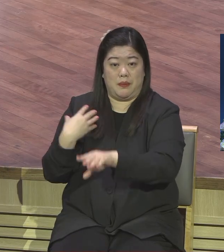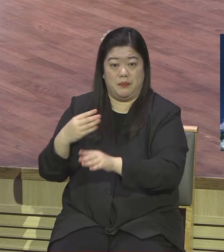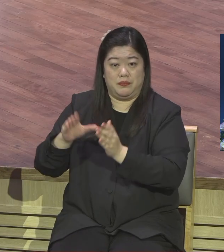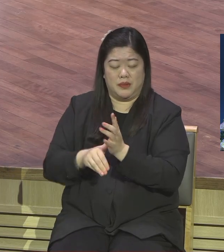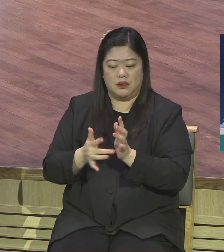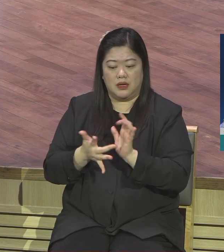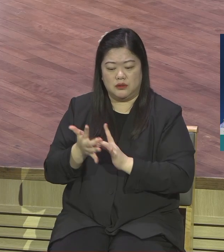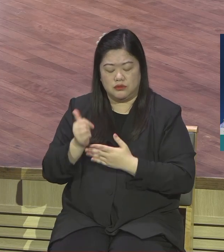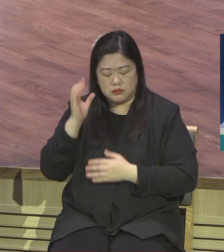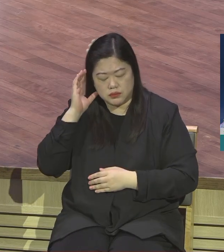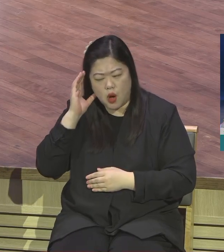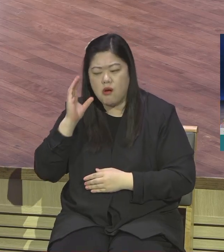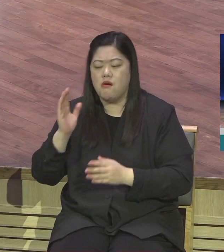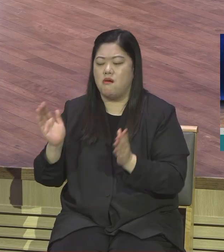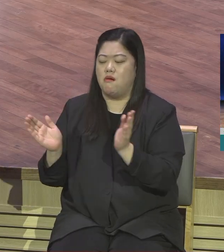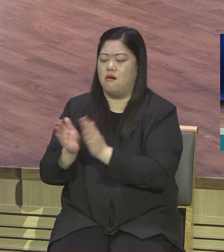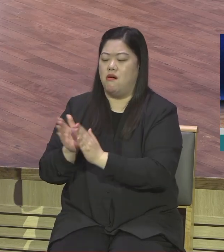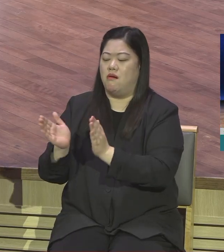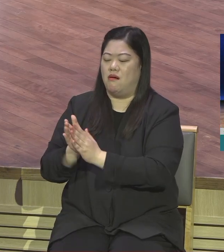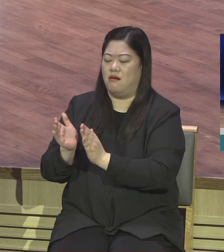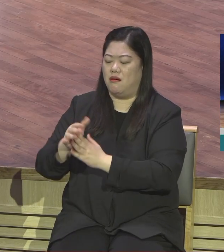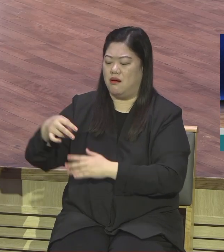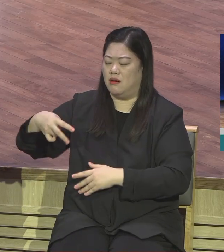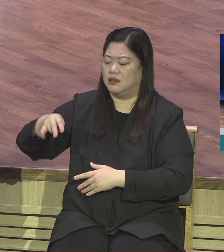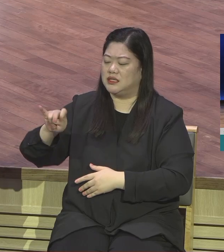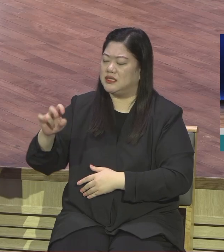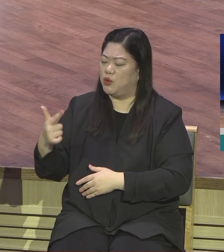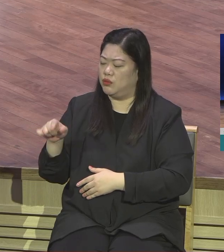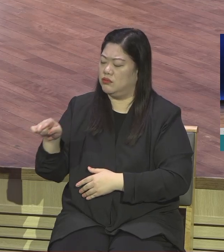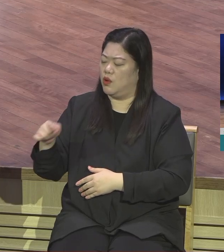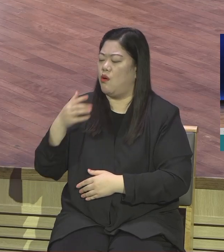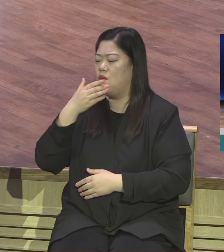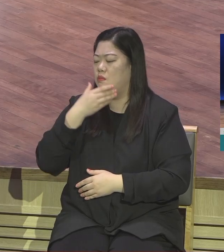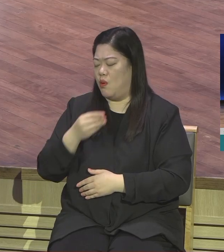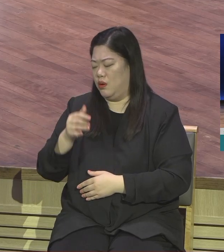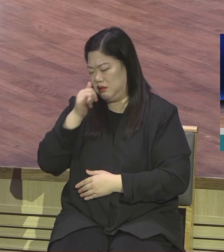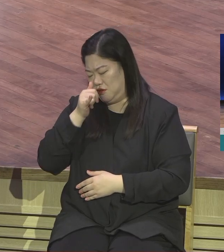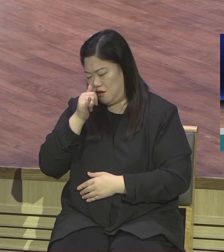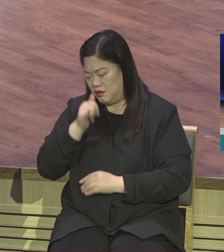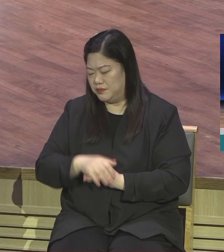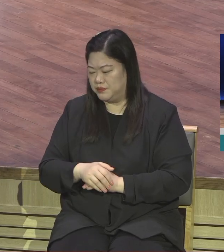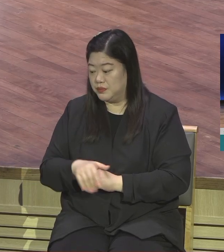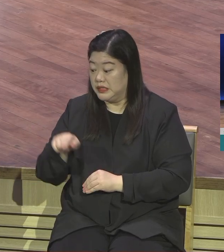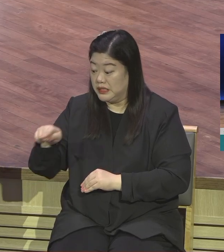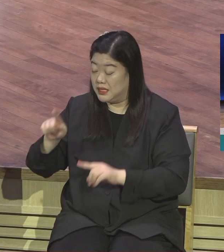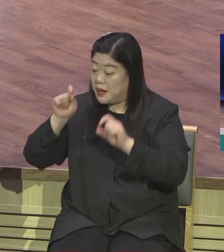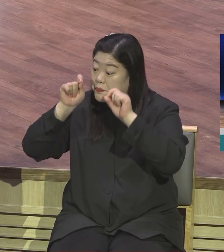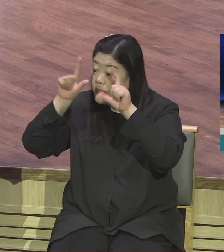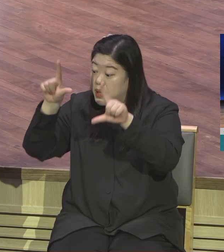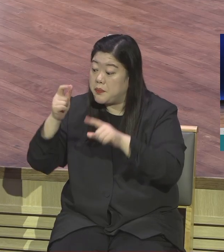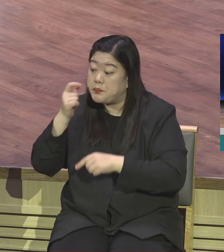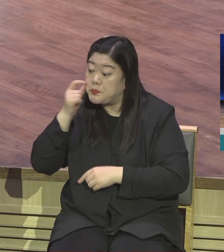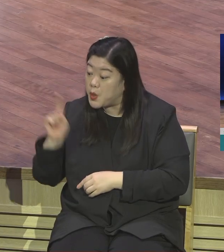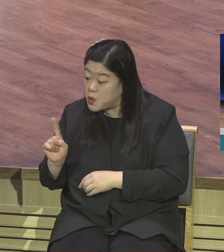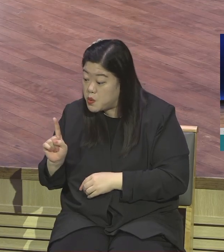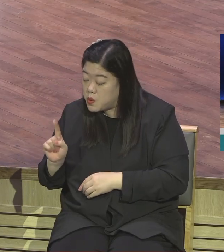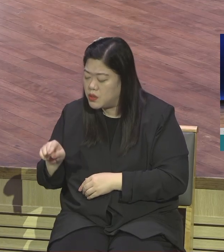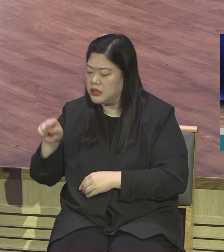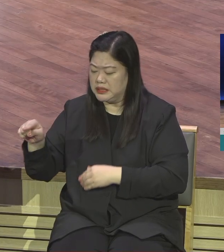말씀하십니다 바요나 시무나 내가 복이 또다 이를 내게 알게 아니는 내 현룡이 아니요 하늘의 신